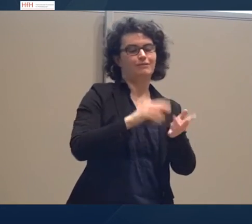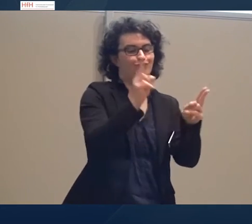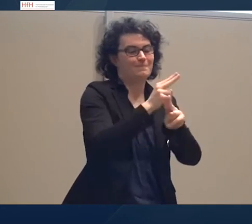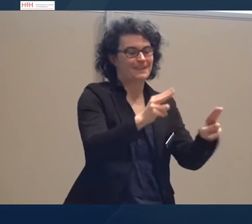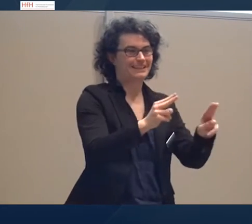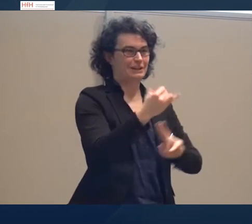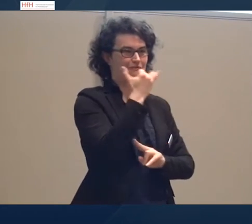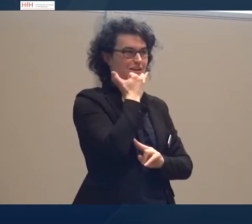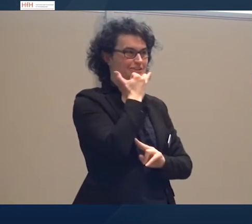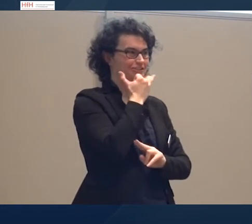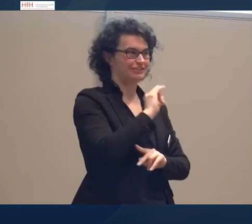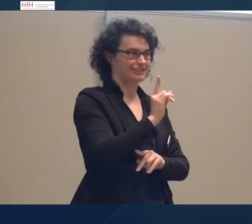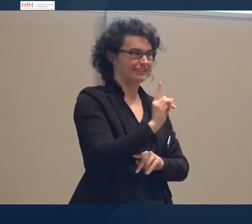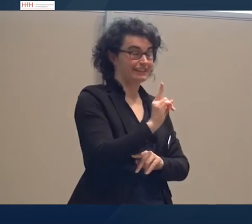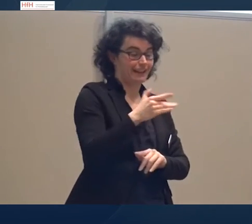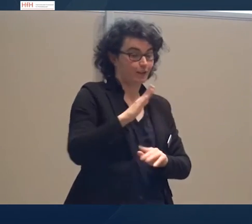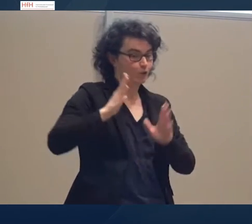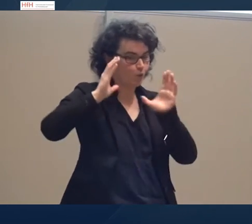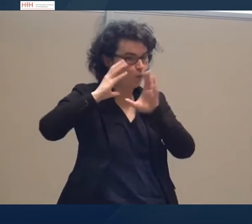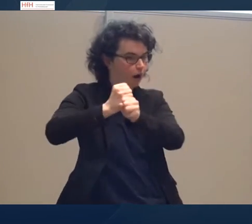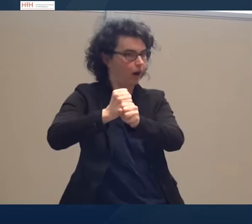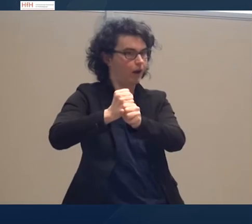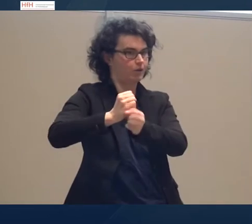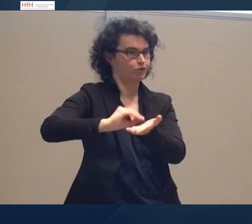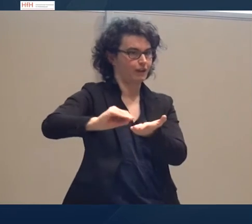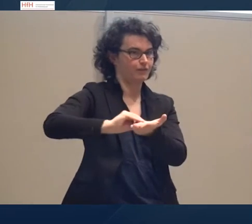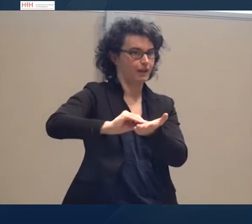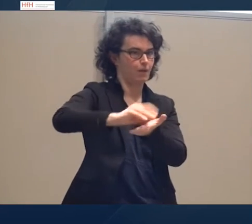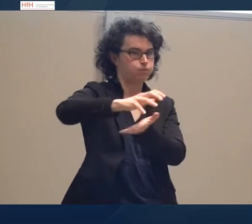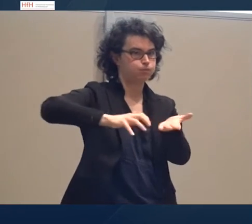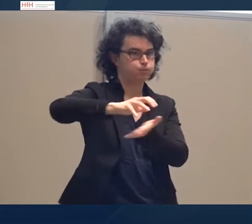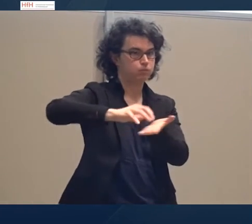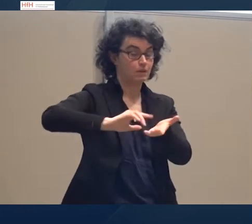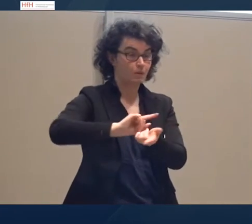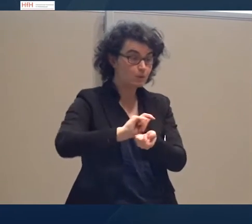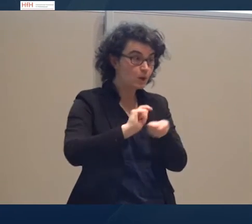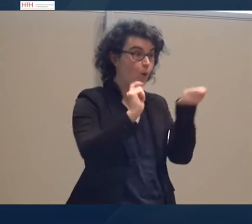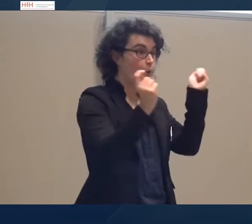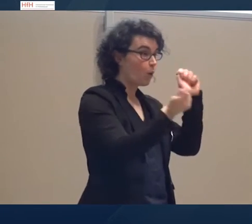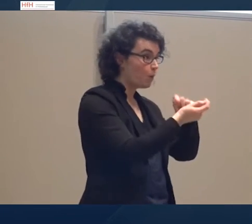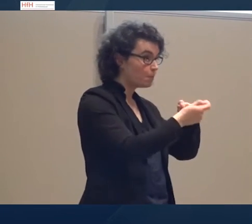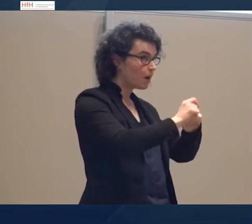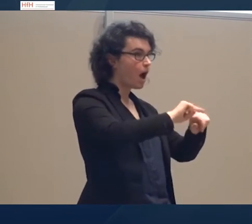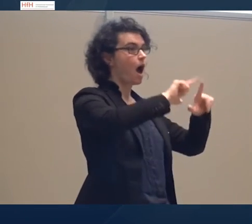Stimmt nicht. Und genau deswegen ist die Frage für die Gebärdensprachforschung sehr wichtig und sehr interessant.